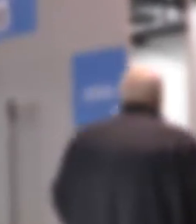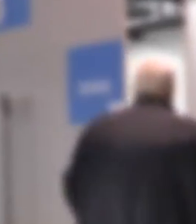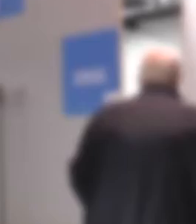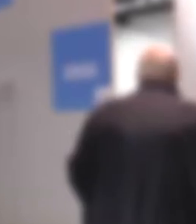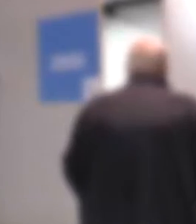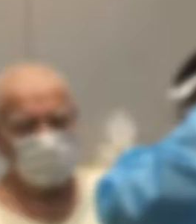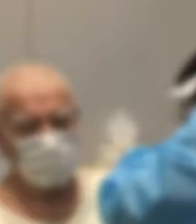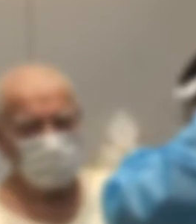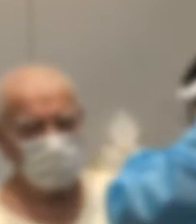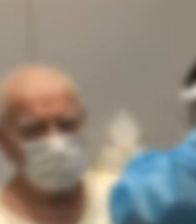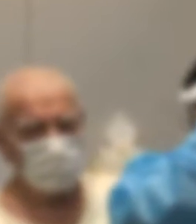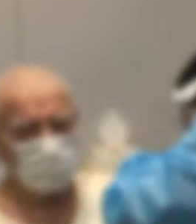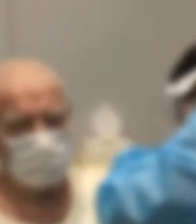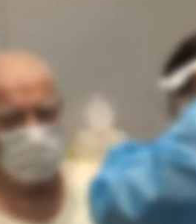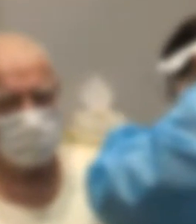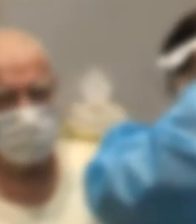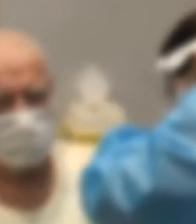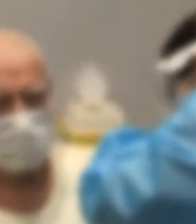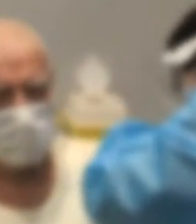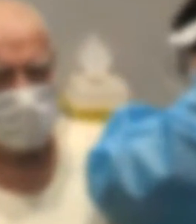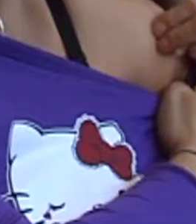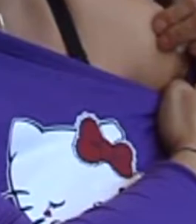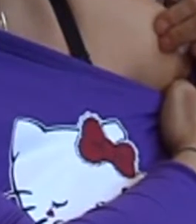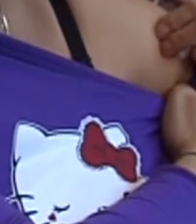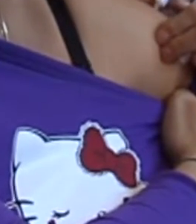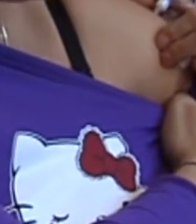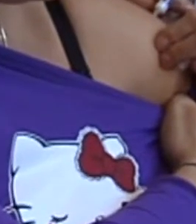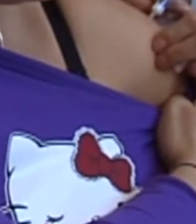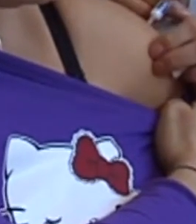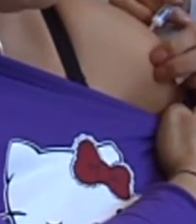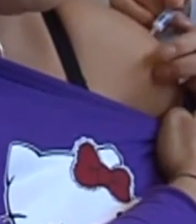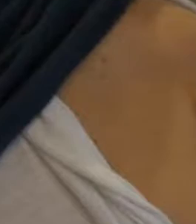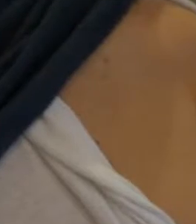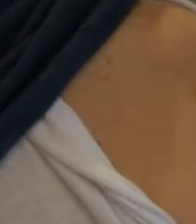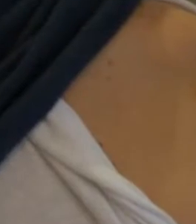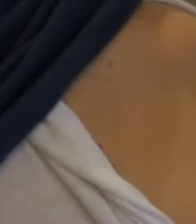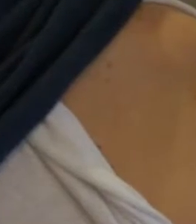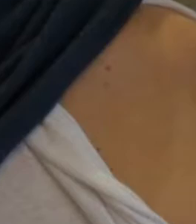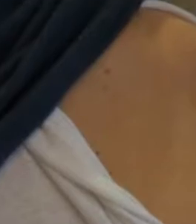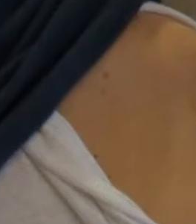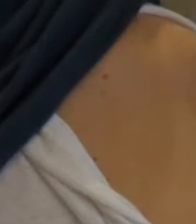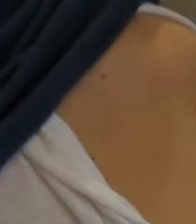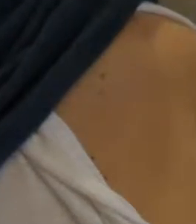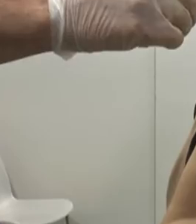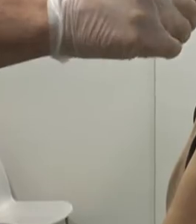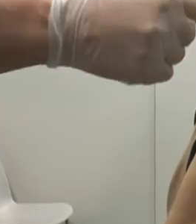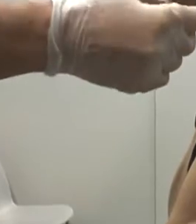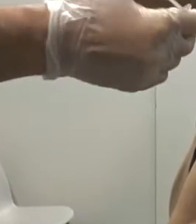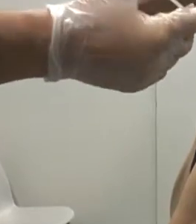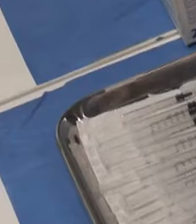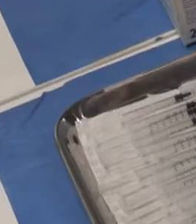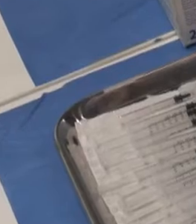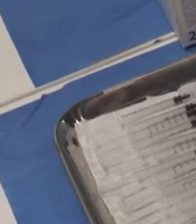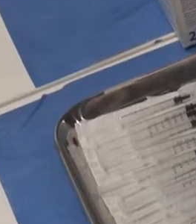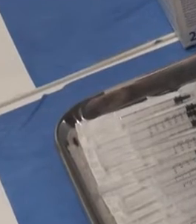e con un 70% di ultra settantenni già vaccinati, si punta a completare entro metà maggio la fascia 60-69 anni.